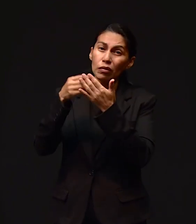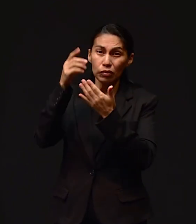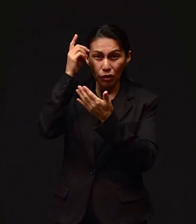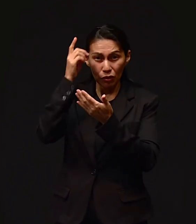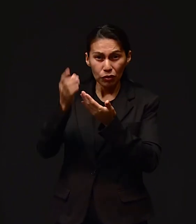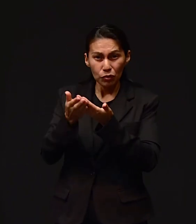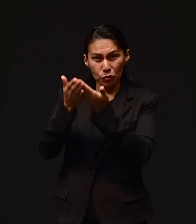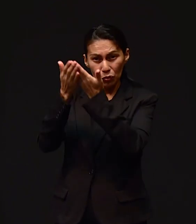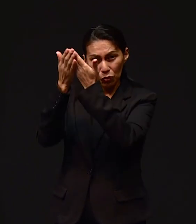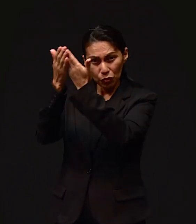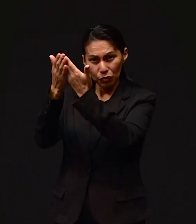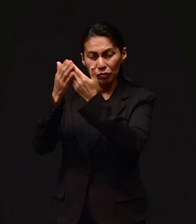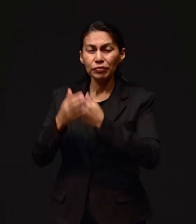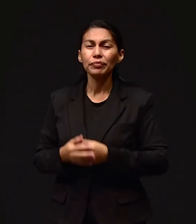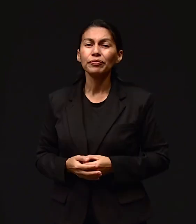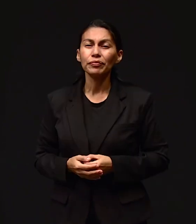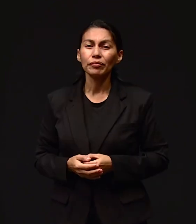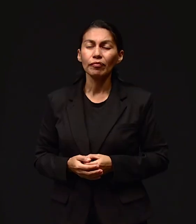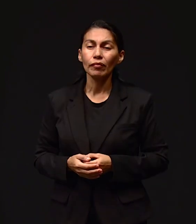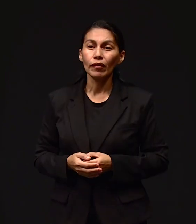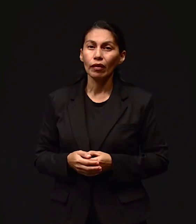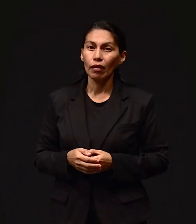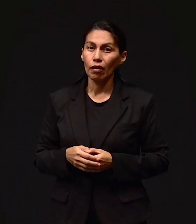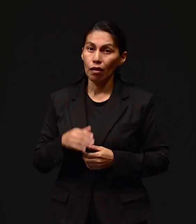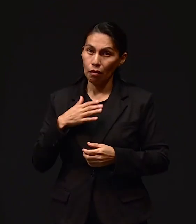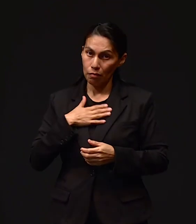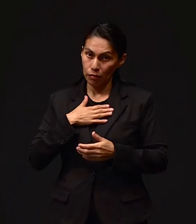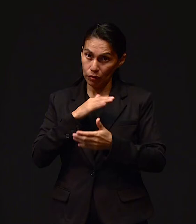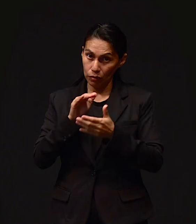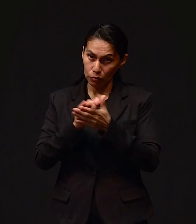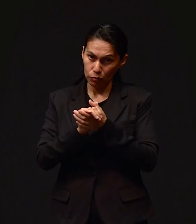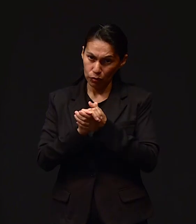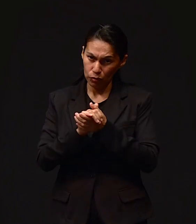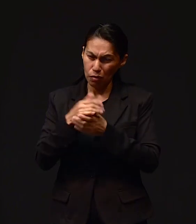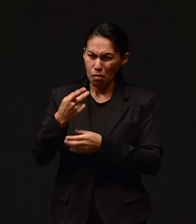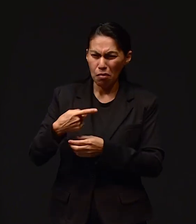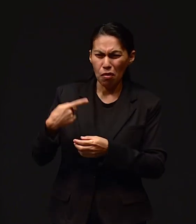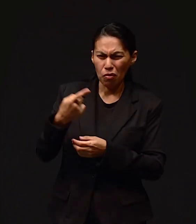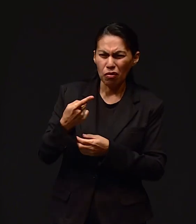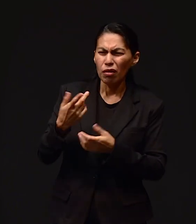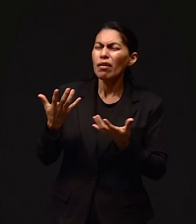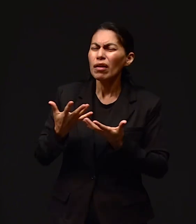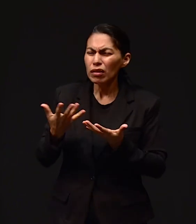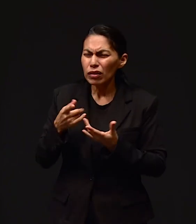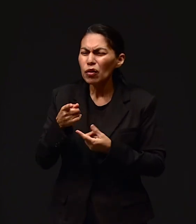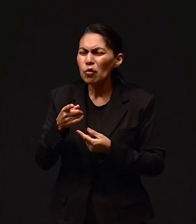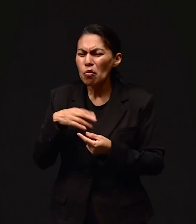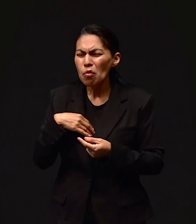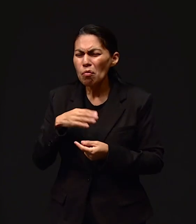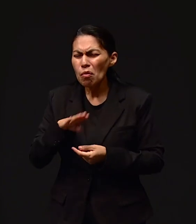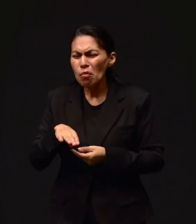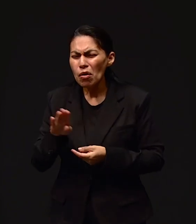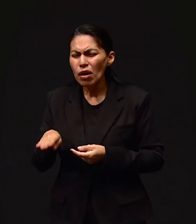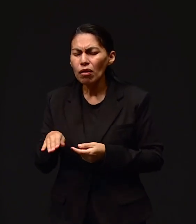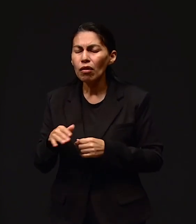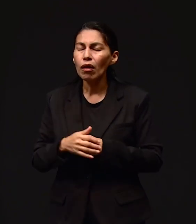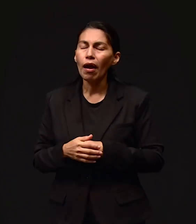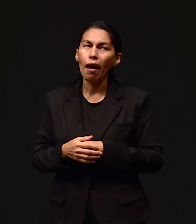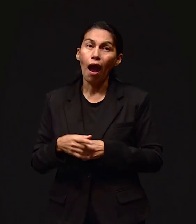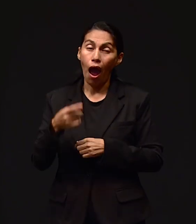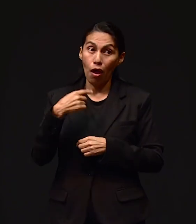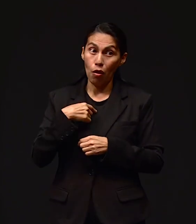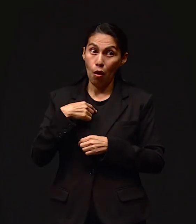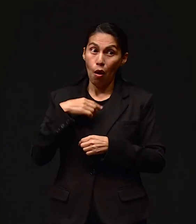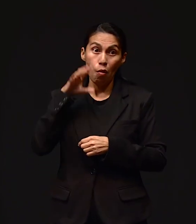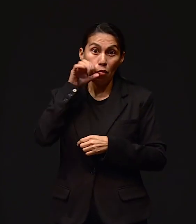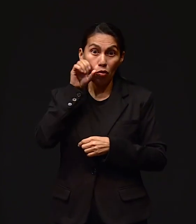Dios. Y entonces, él me dijo, si falto, ¿qué vas a hacer? Le dije, yo me voy a Montemorelos. Me dice, ah, muy